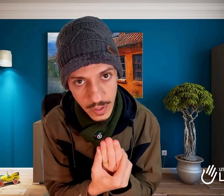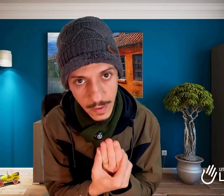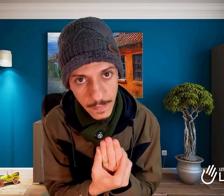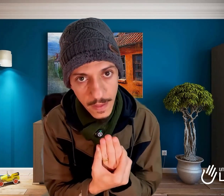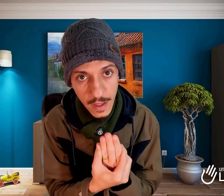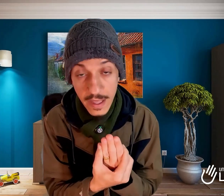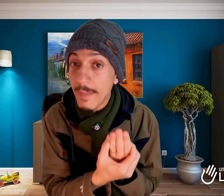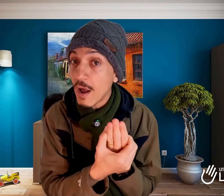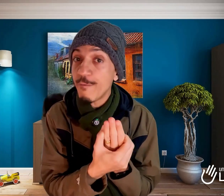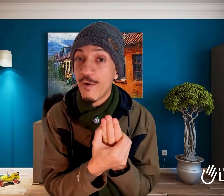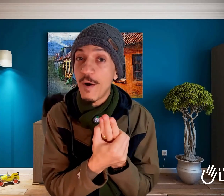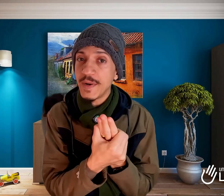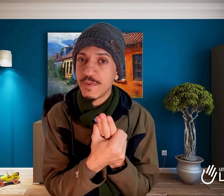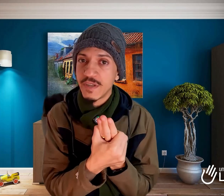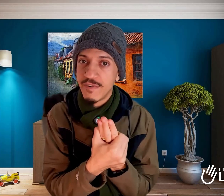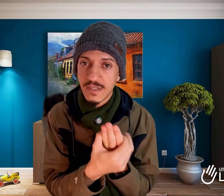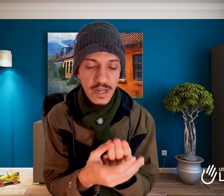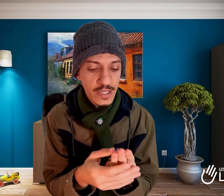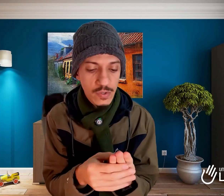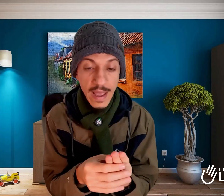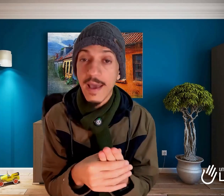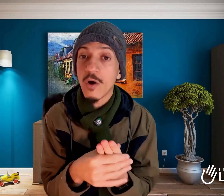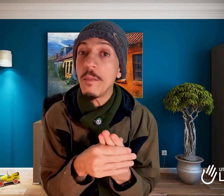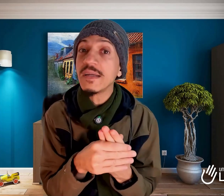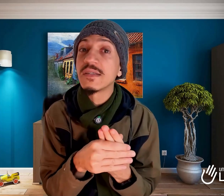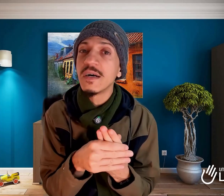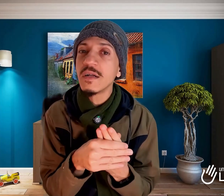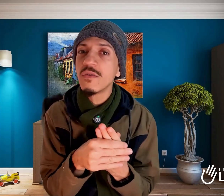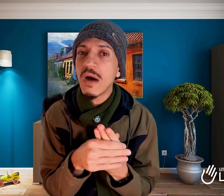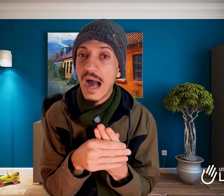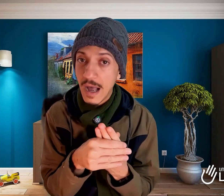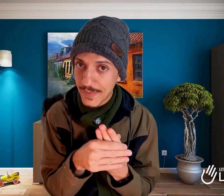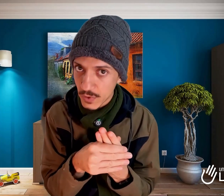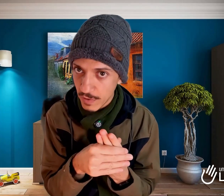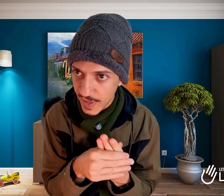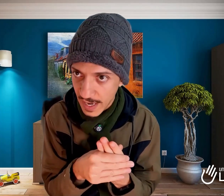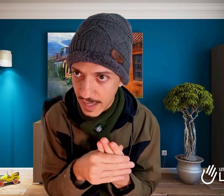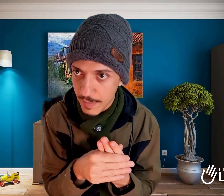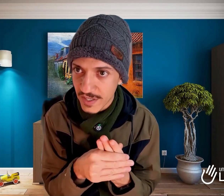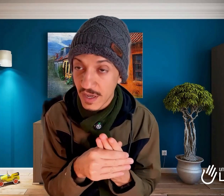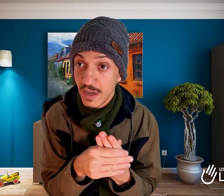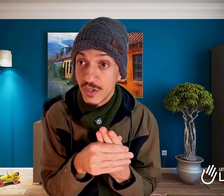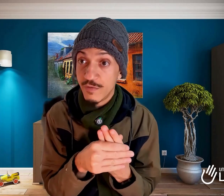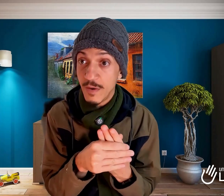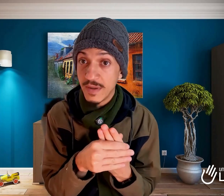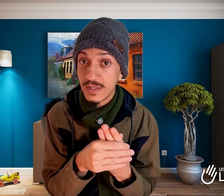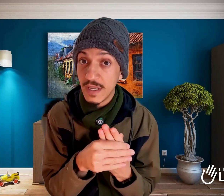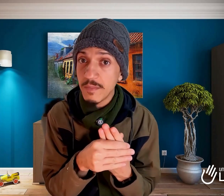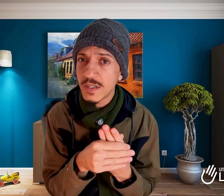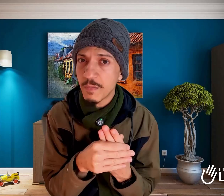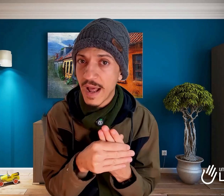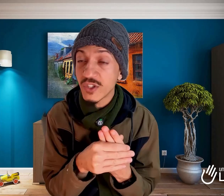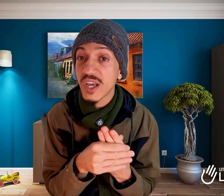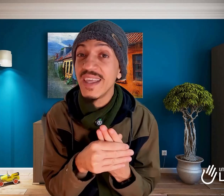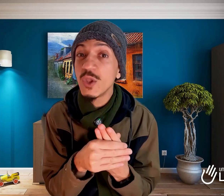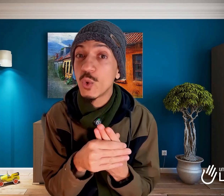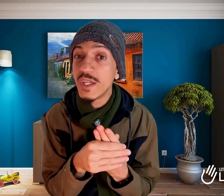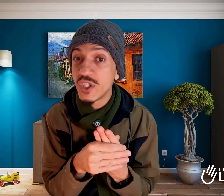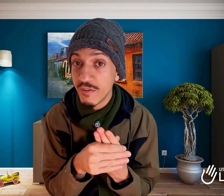E a melhor forma de você fazer isso é começando a absorver a Libras de forma simples, prática e intuitiva,